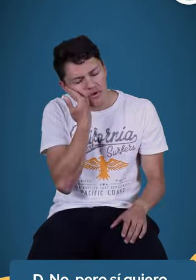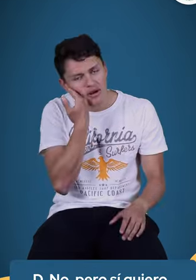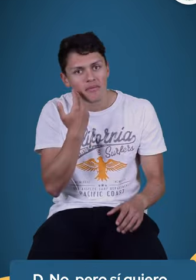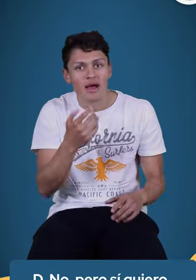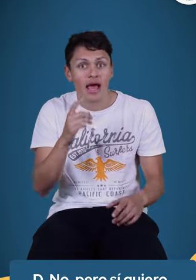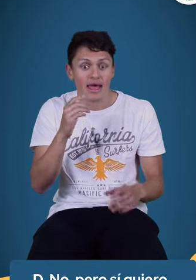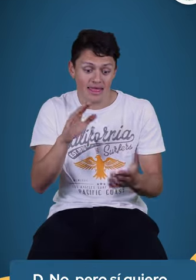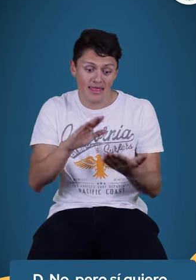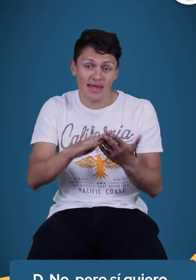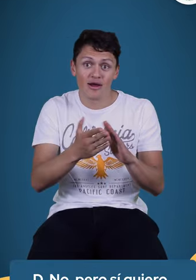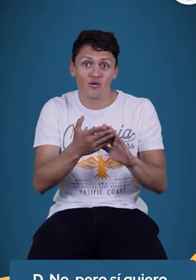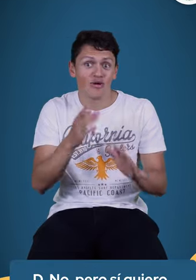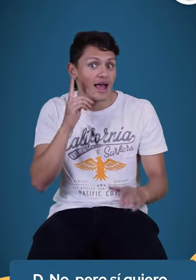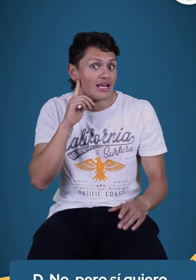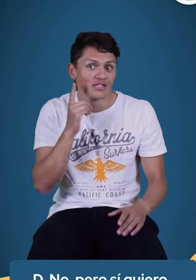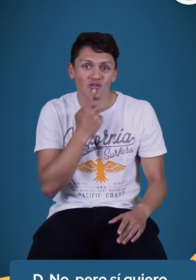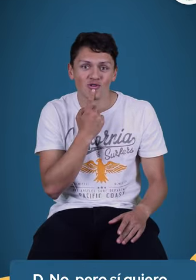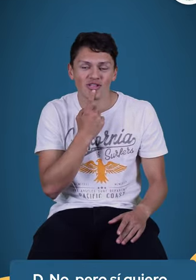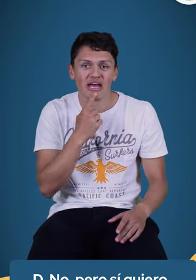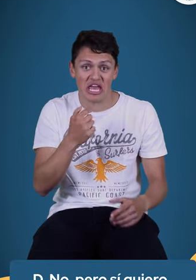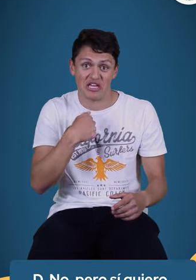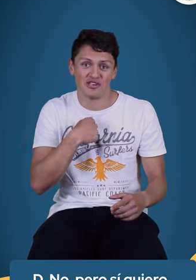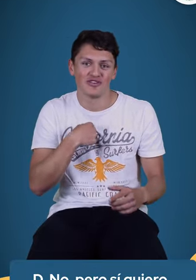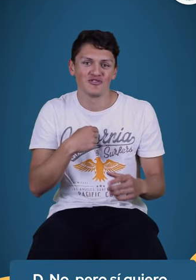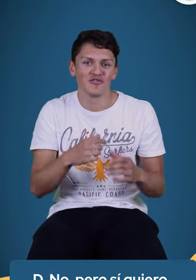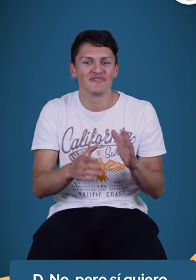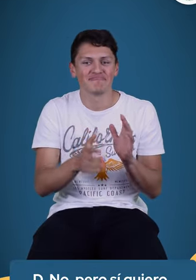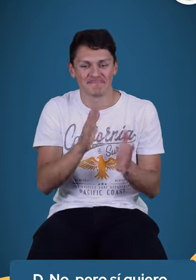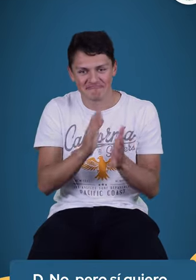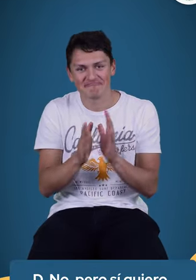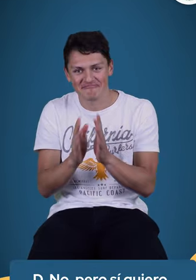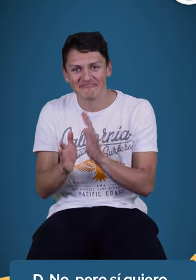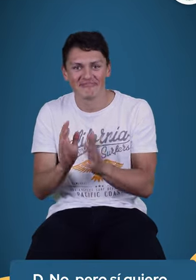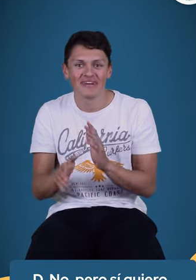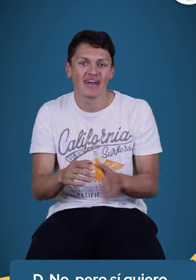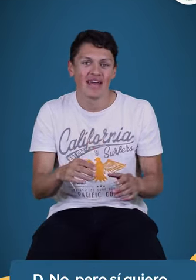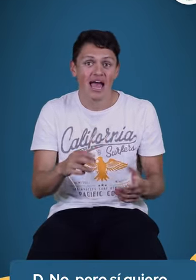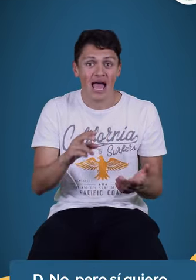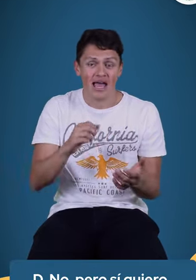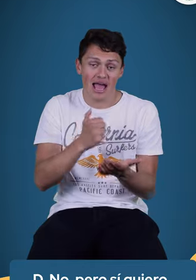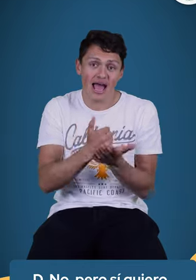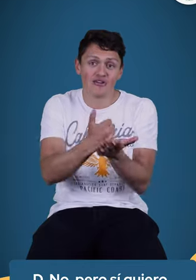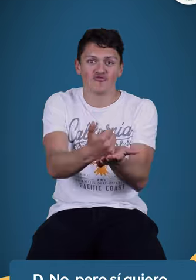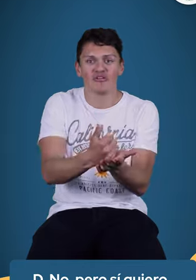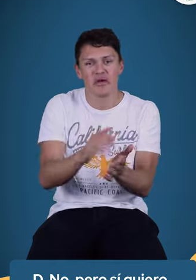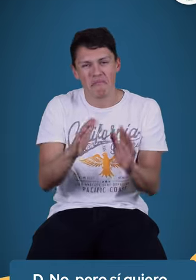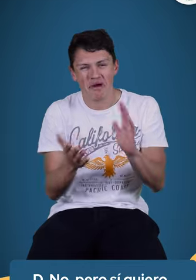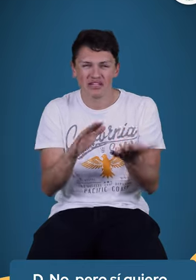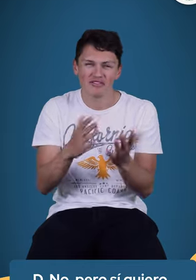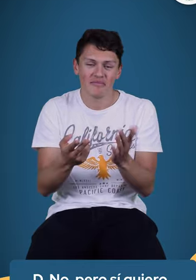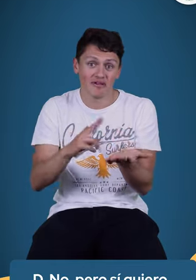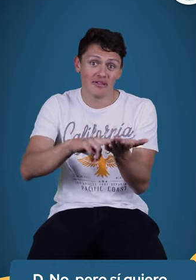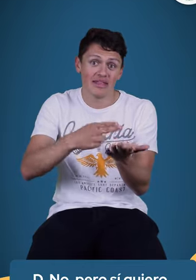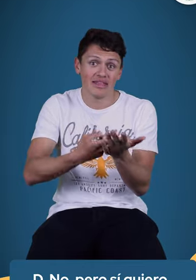Yo, a mi modo, me comuniqué en lengua de señas y le colaboré como